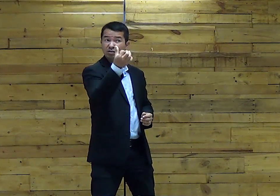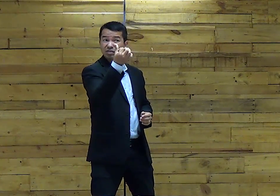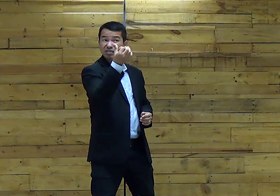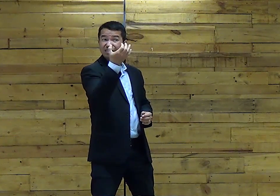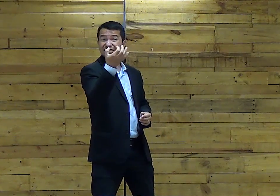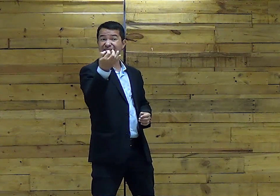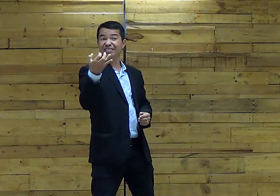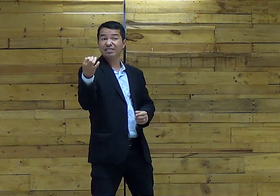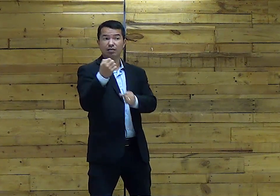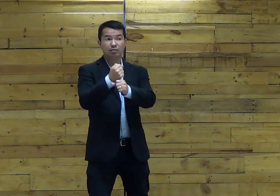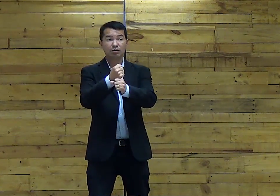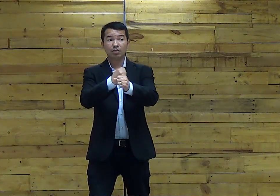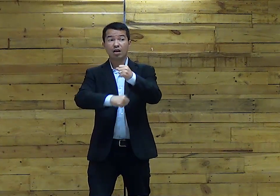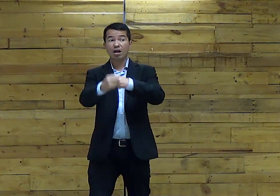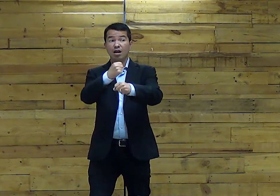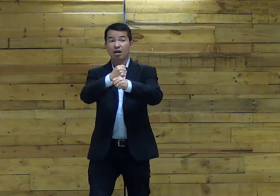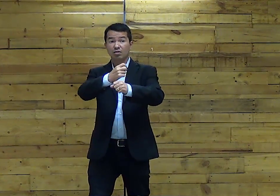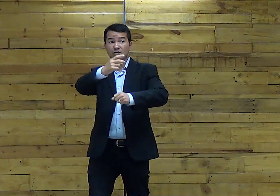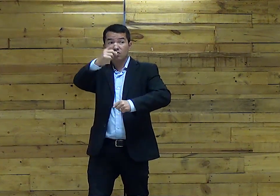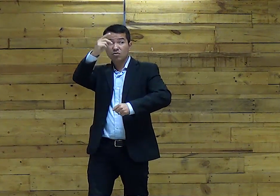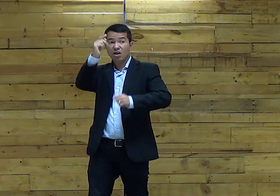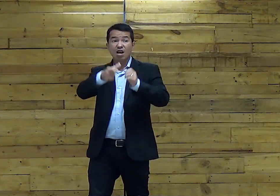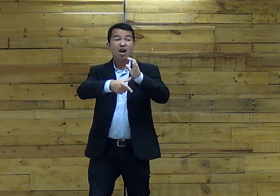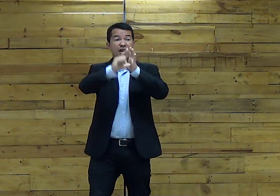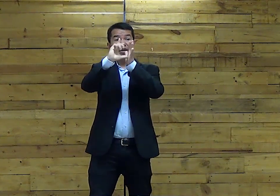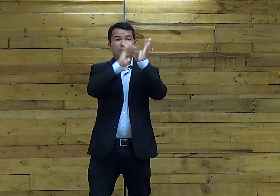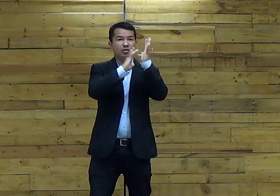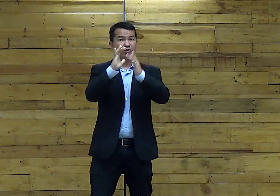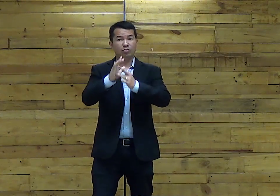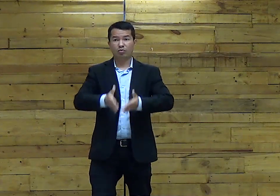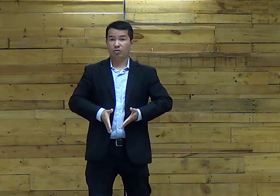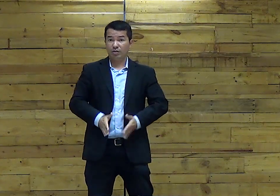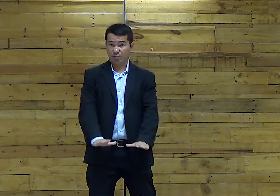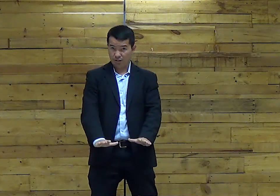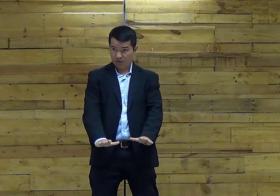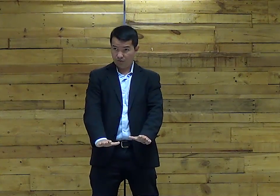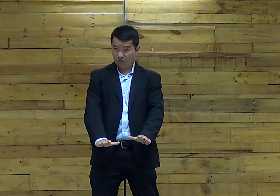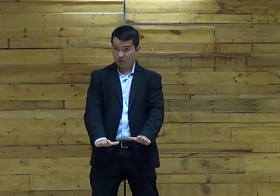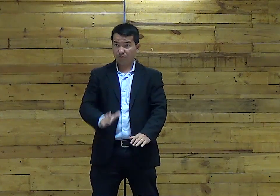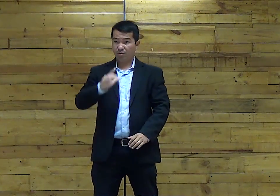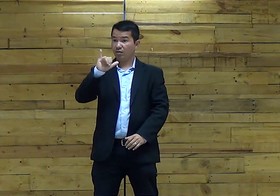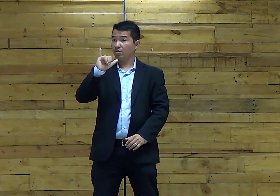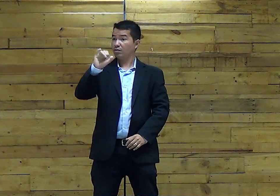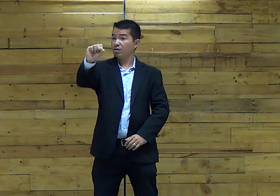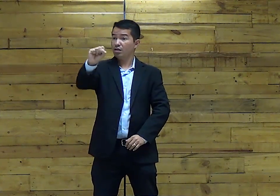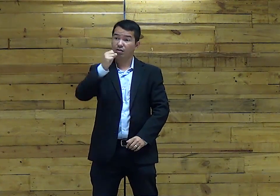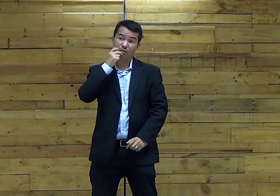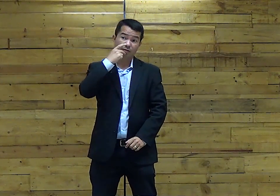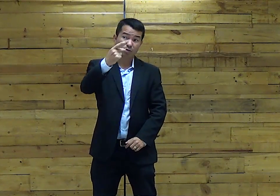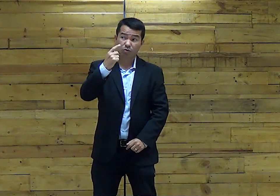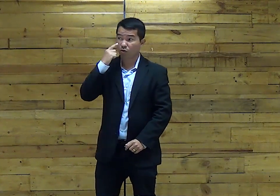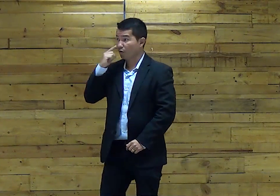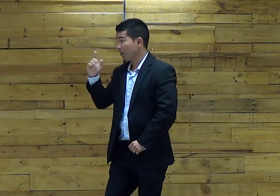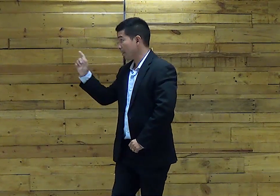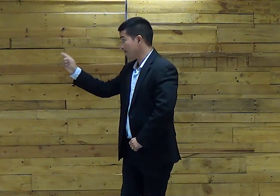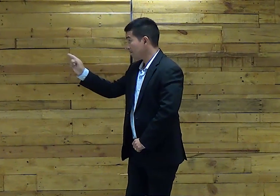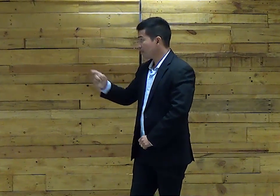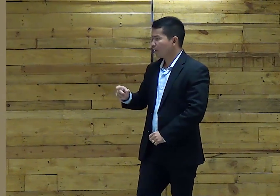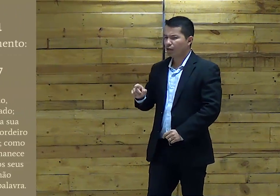Mais ou menos Seiscentos anos Antes de Jesus nascer Isaías Isaías Falou